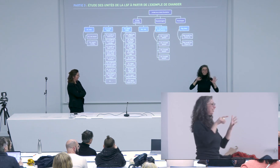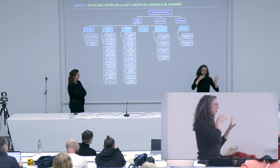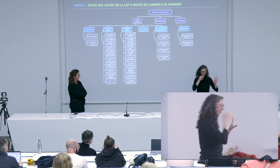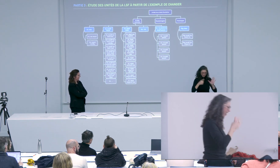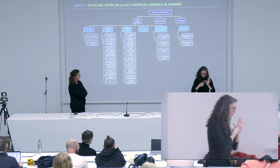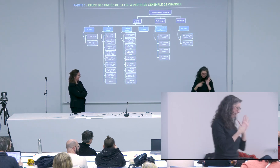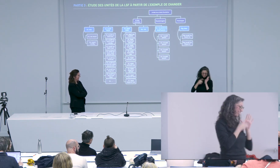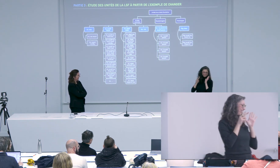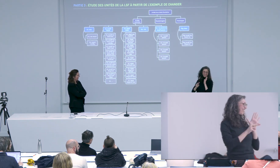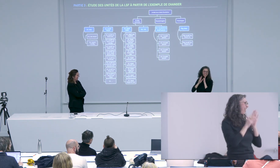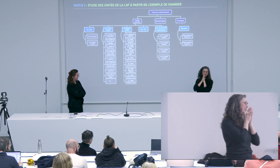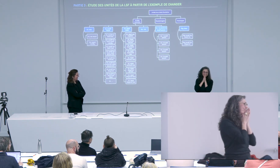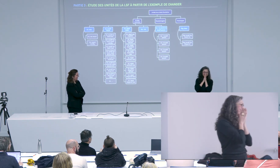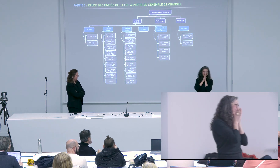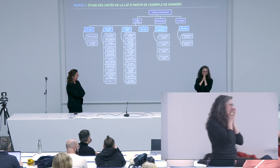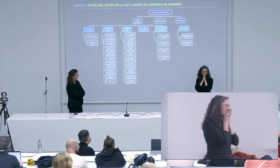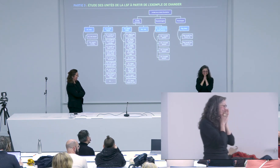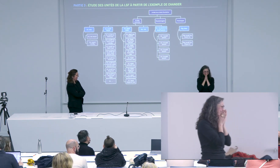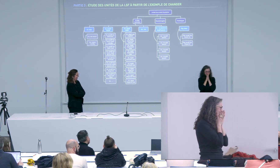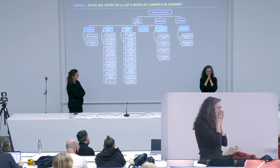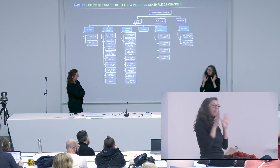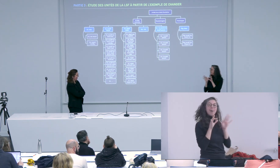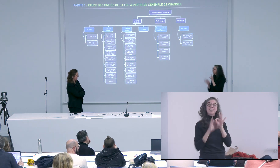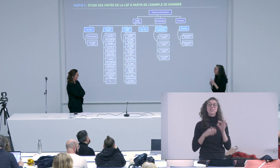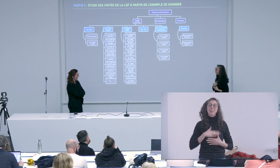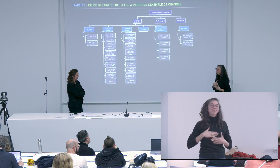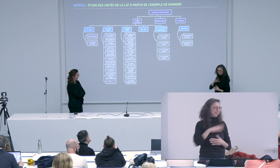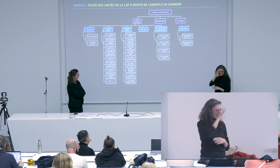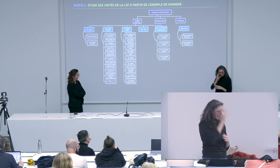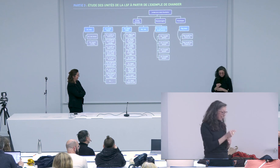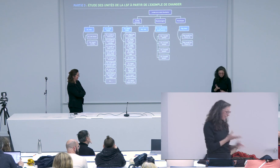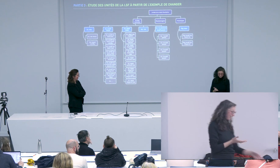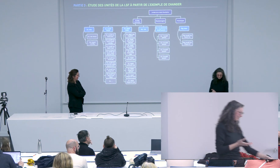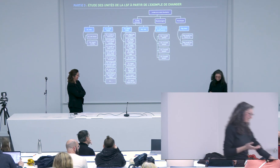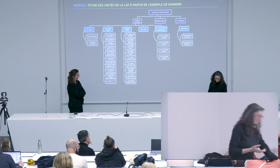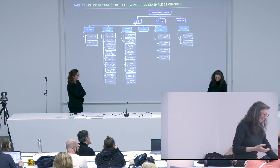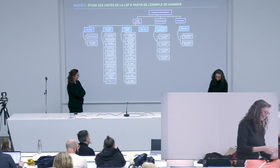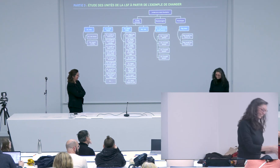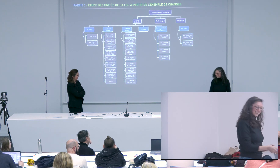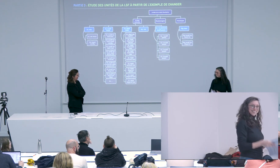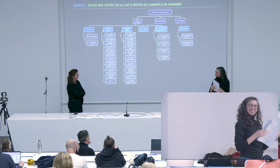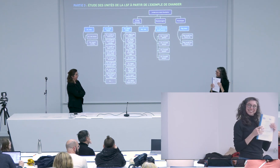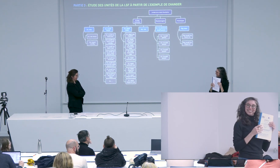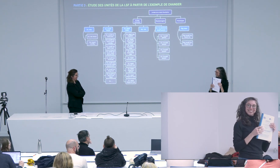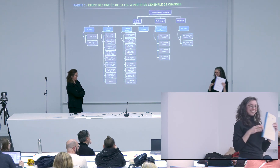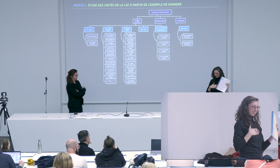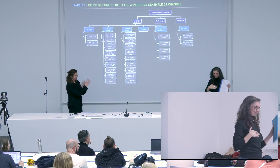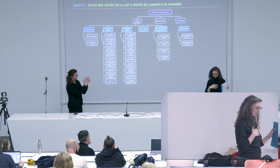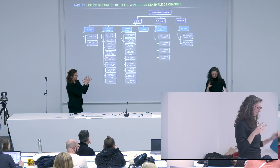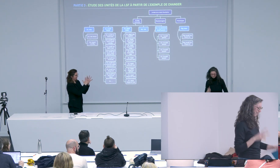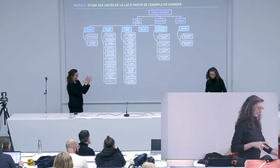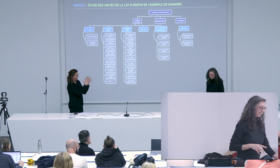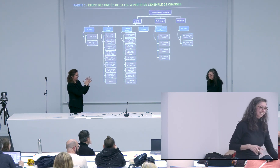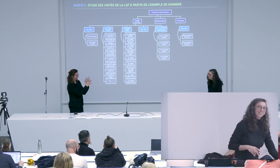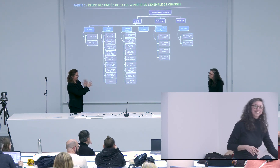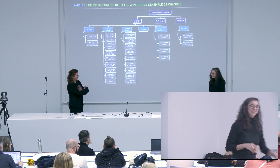c'était vraiment voilà je le répète c'était vraiment quelque chose qui me polluait l'esprit le français et pourtant voici ma thèse